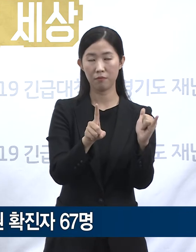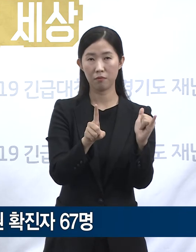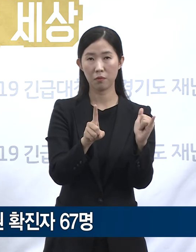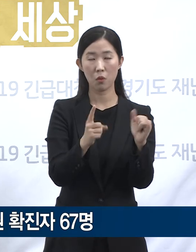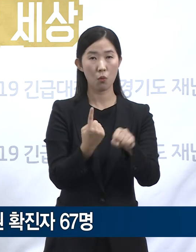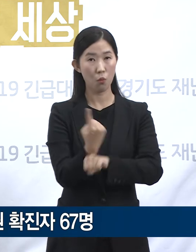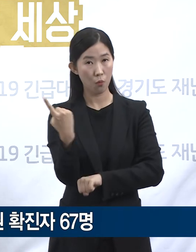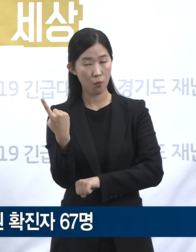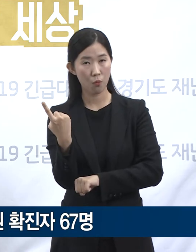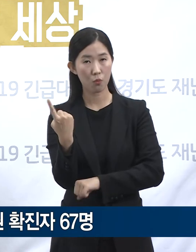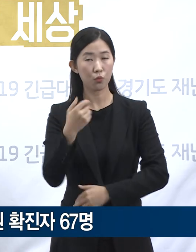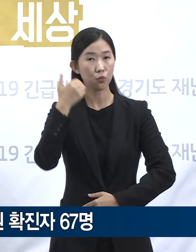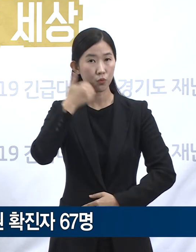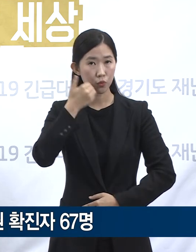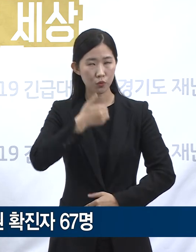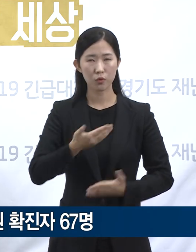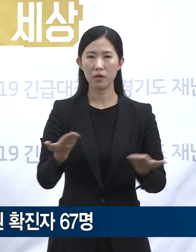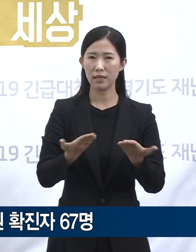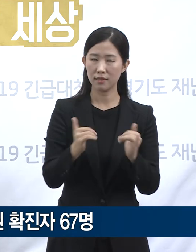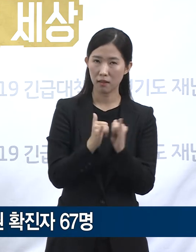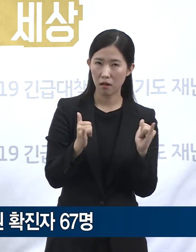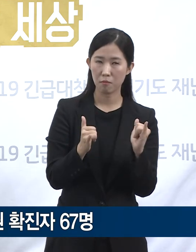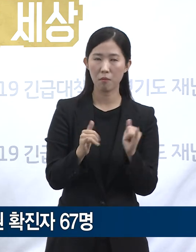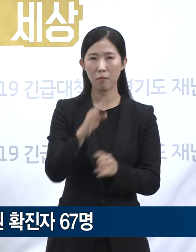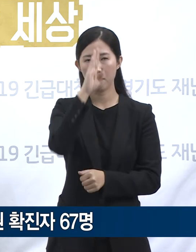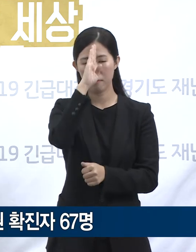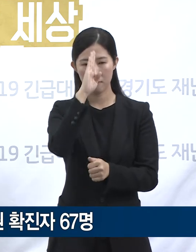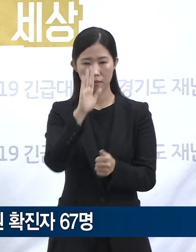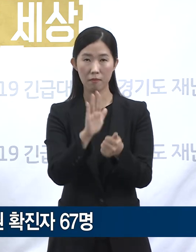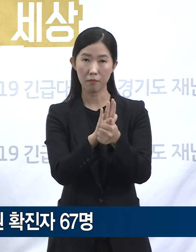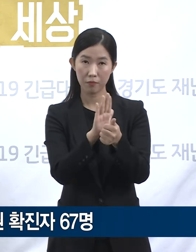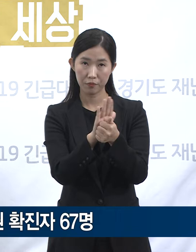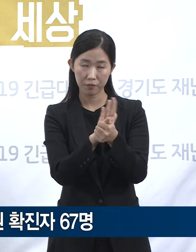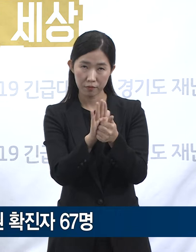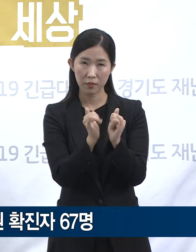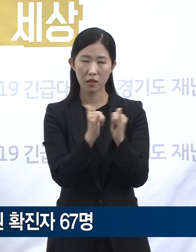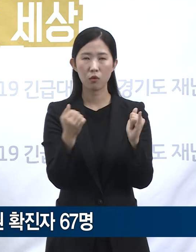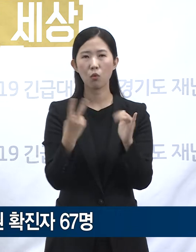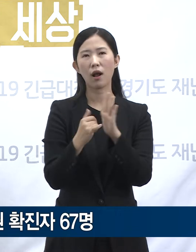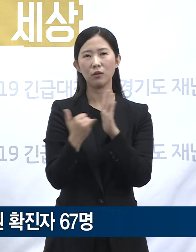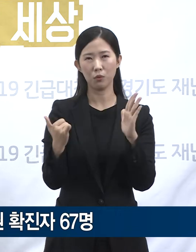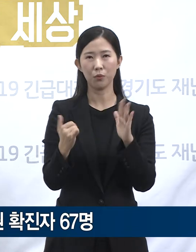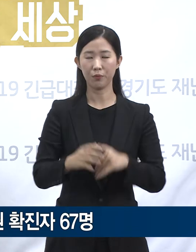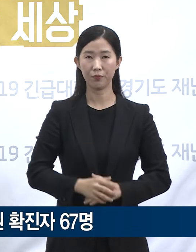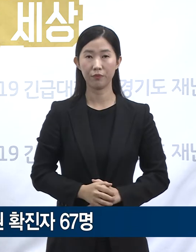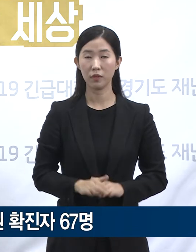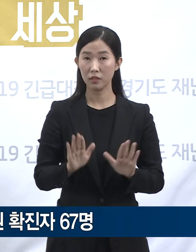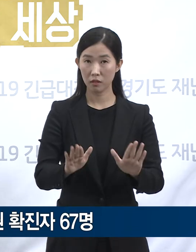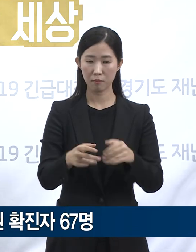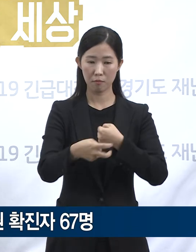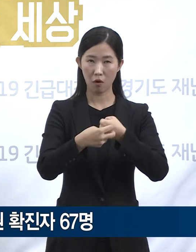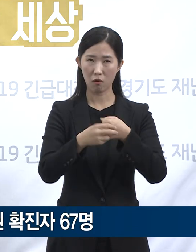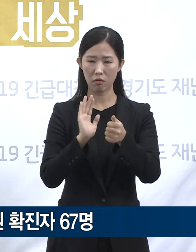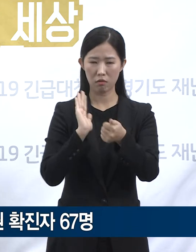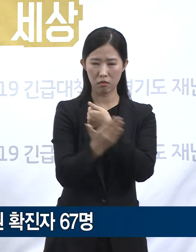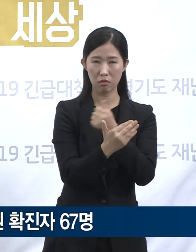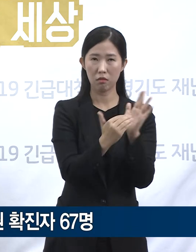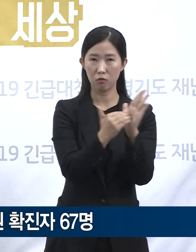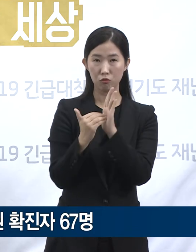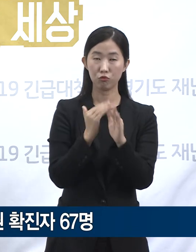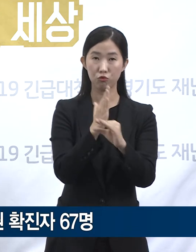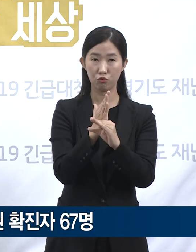나머지 분들은 종사자, 간병인, 보호자들입니다. 현재 해당 병원은 코드 격리 중이고,